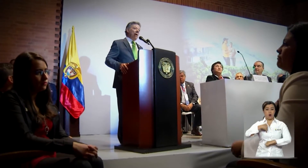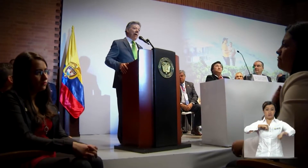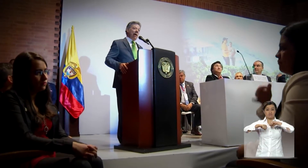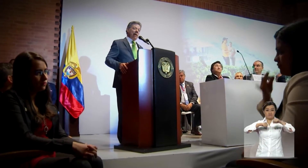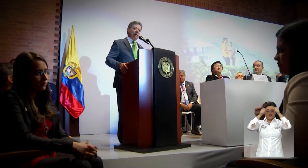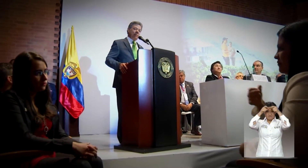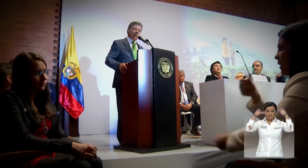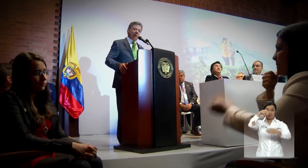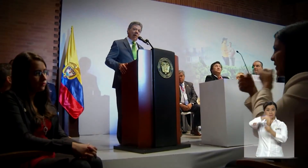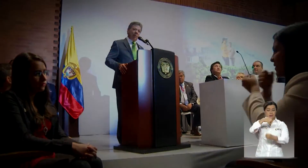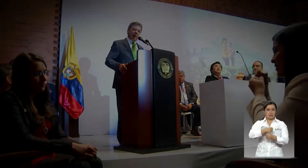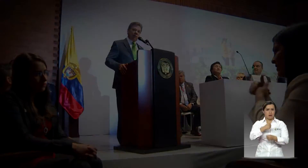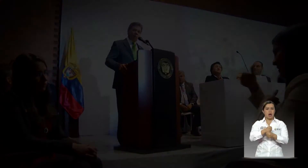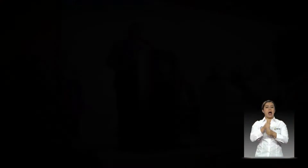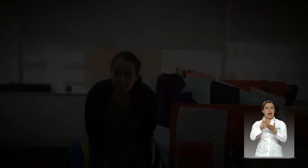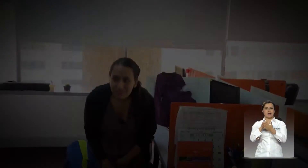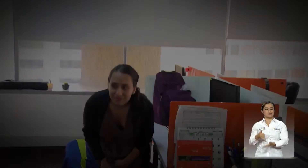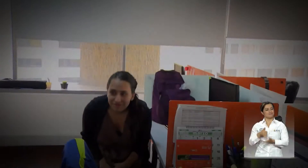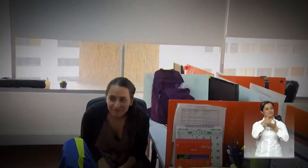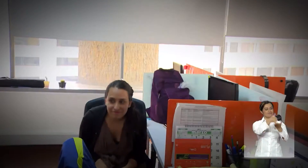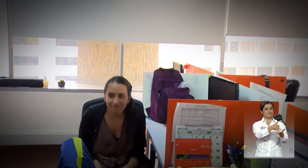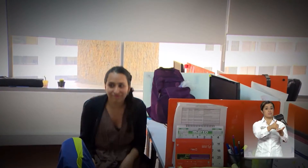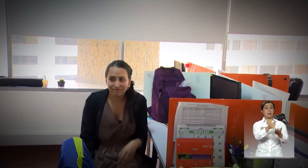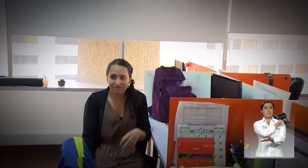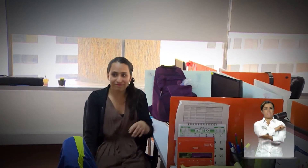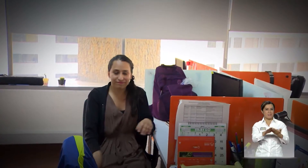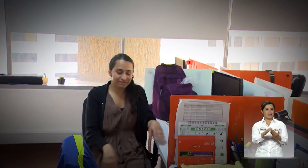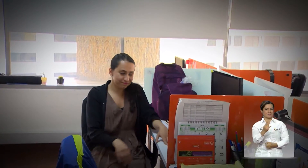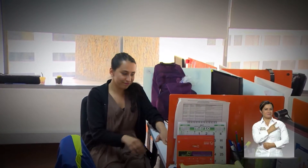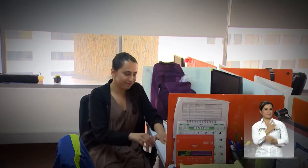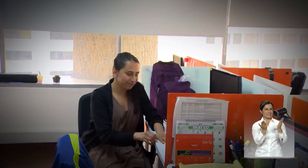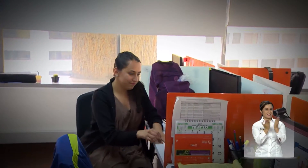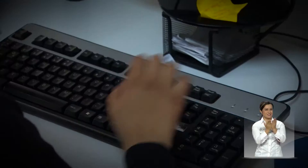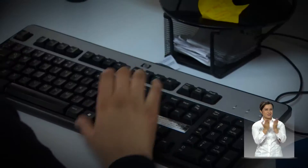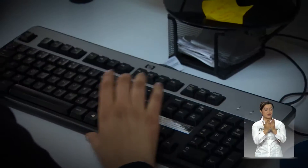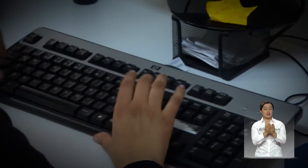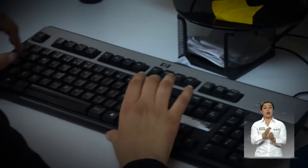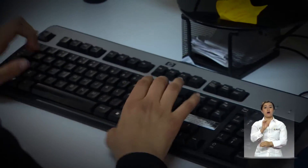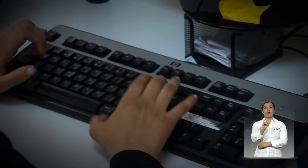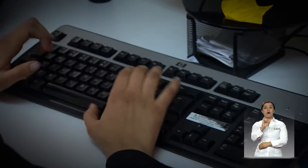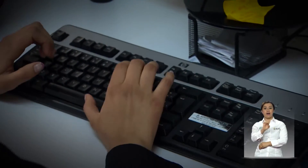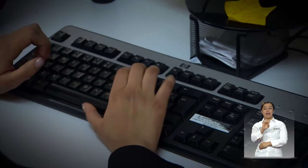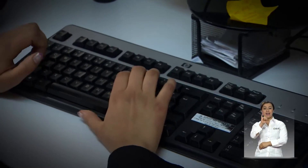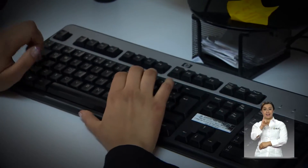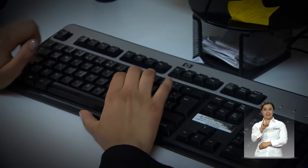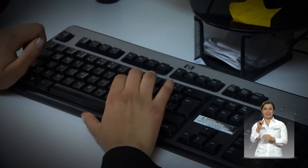reconocimiento que le otorgó una beca de la Organización de Estados Iberoamericanos para estudiar en España.